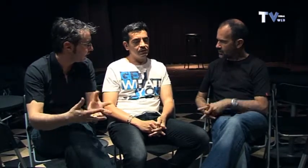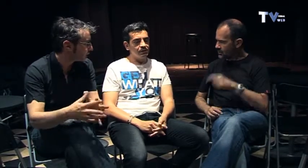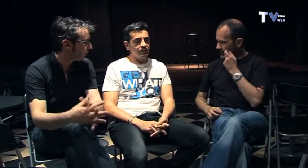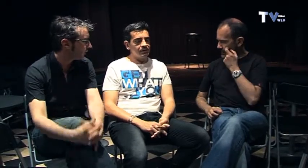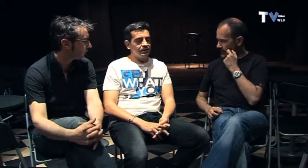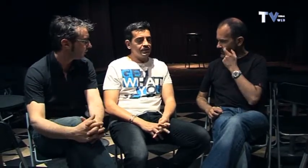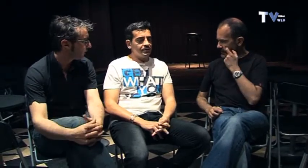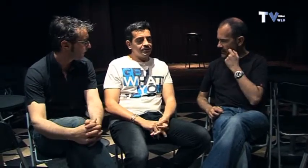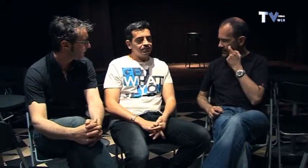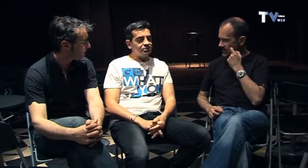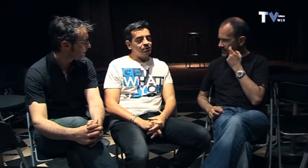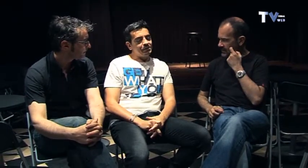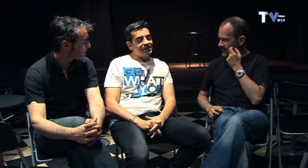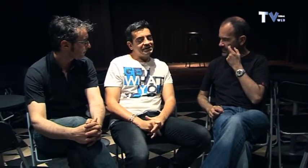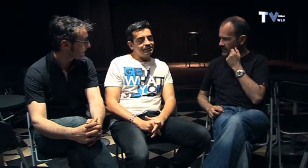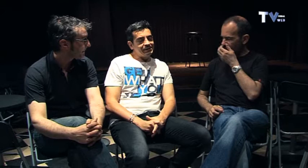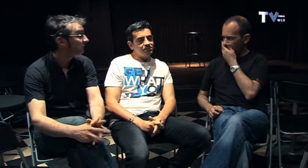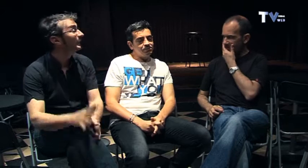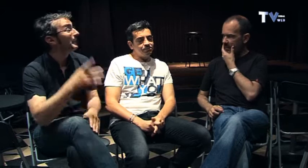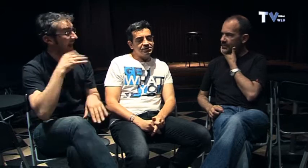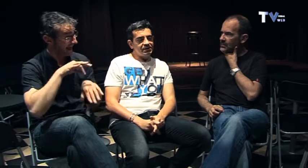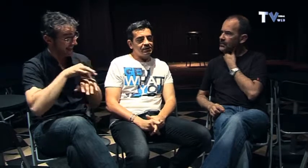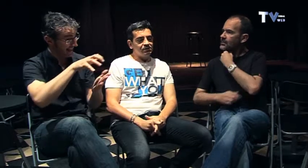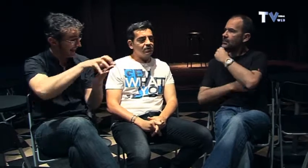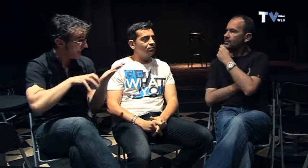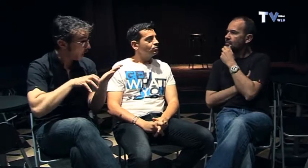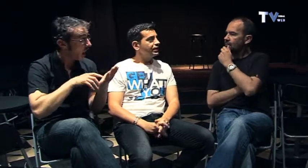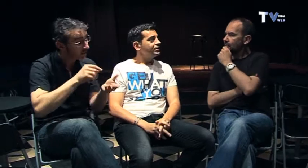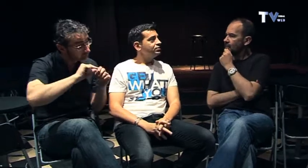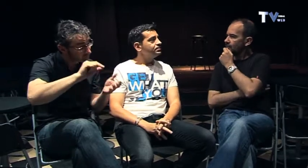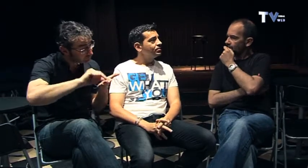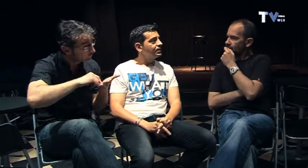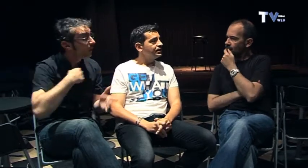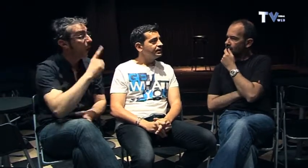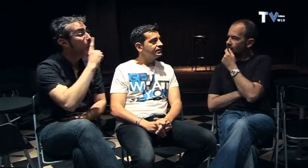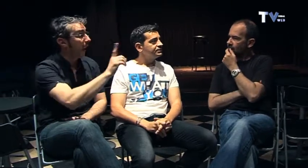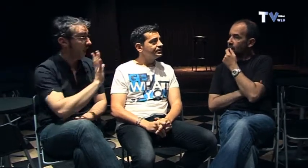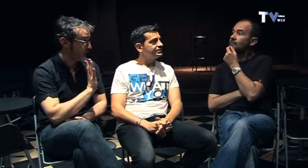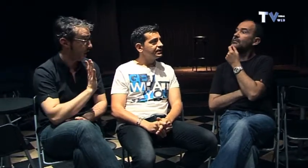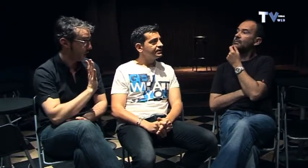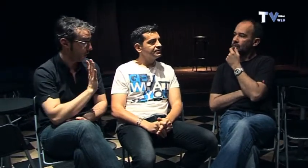construirlo como pues igual para escribirlo puede estar un año porque se basa en